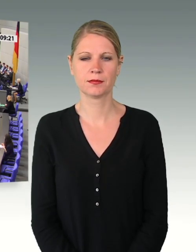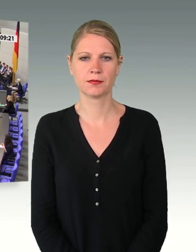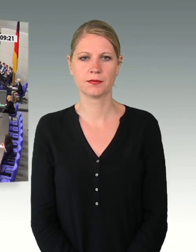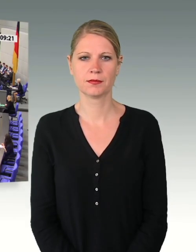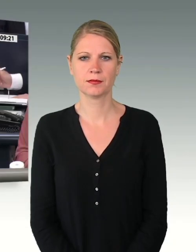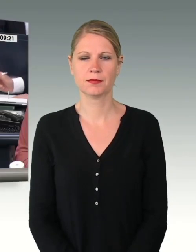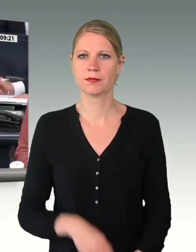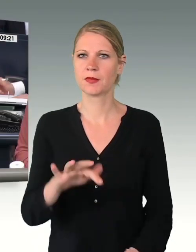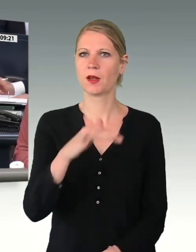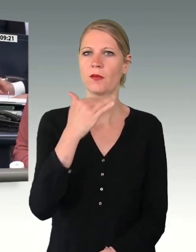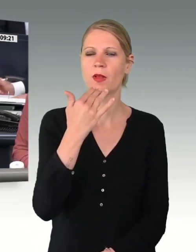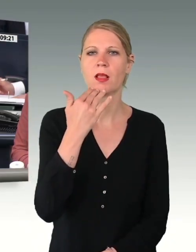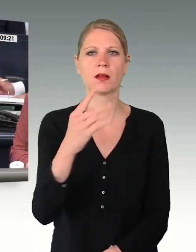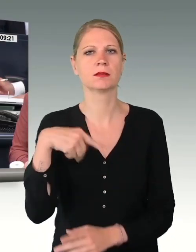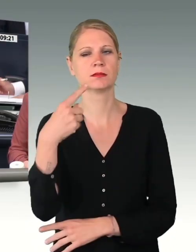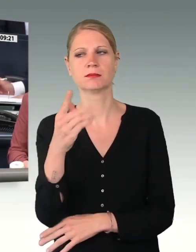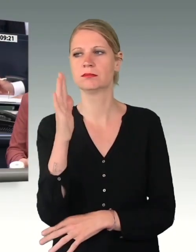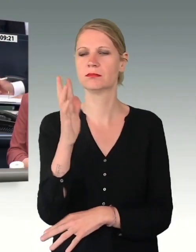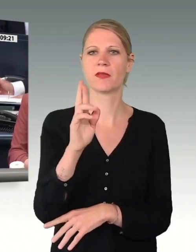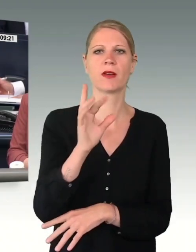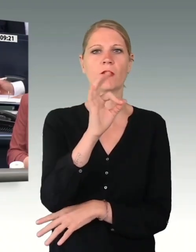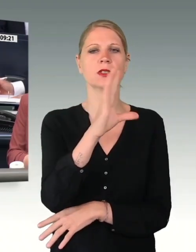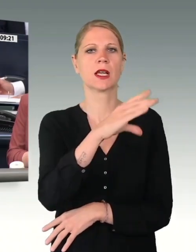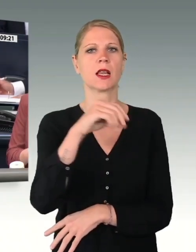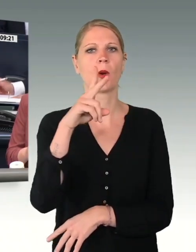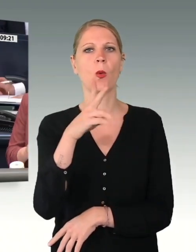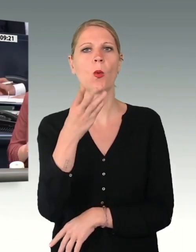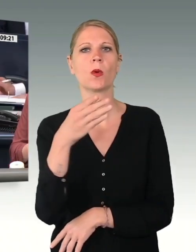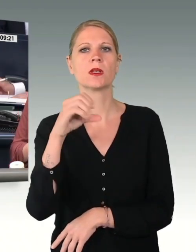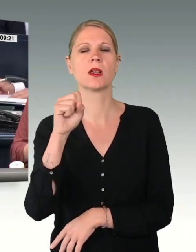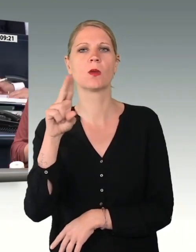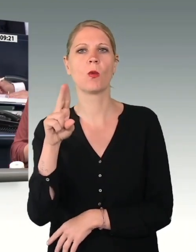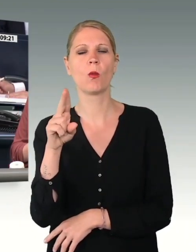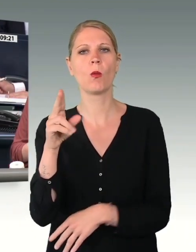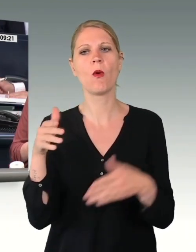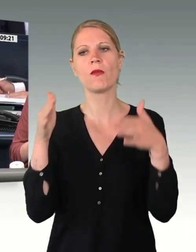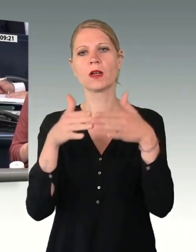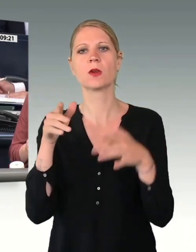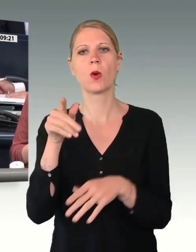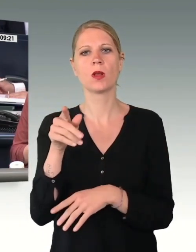Vielen Dank. Nächste Rednerin für die CDU-CSU-Fraktion, Kerstin Vieregge.